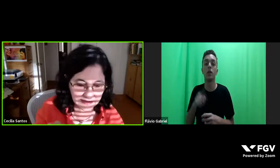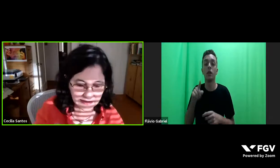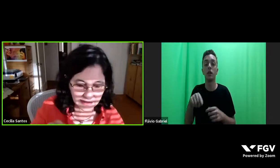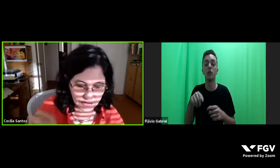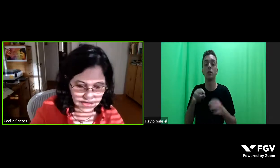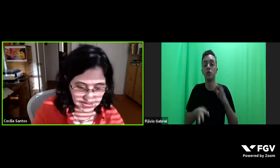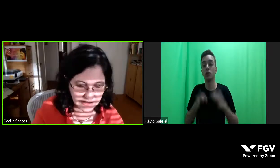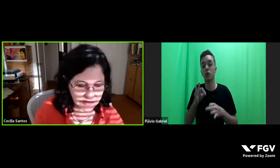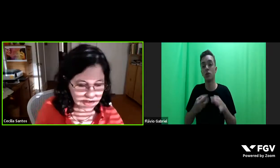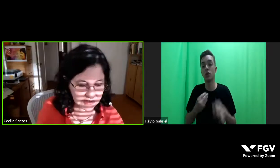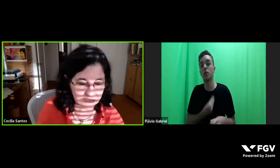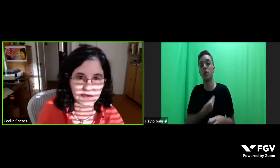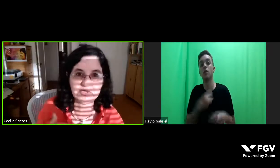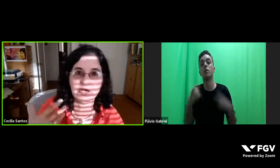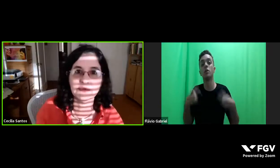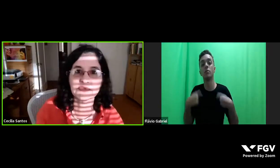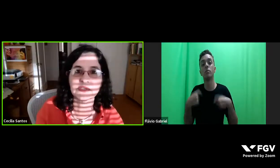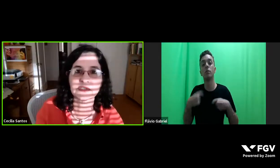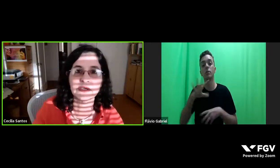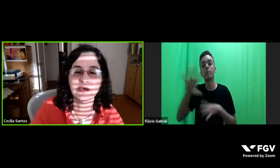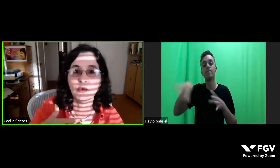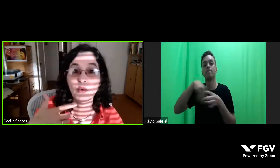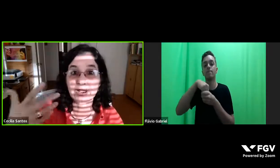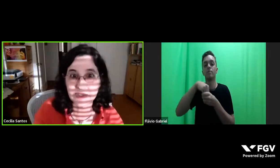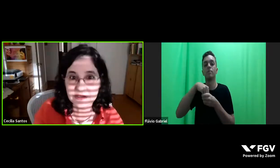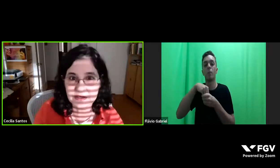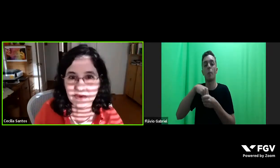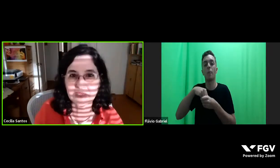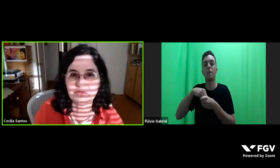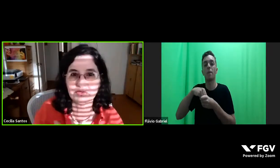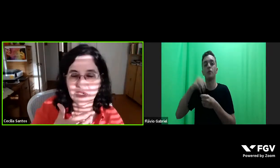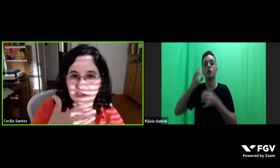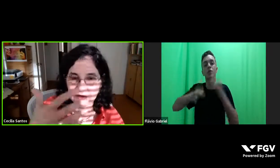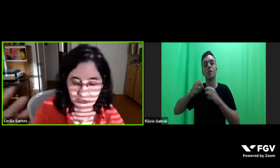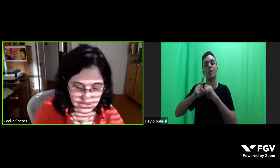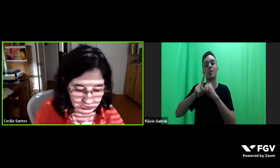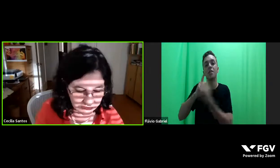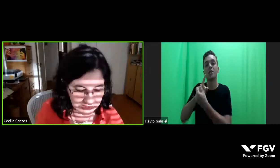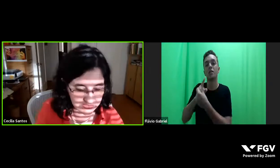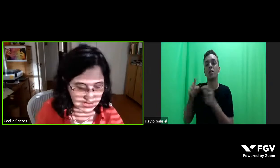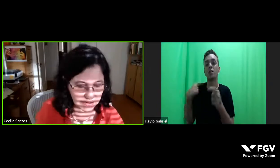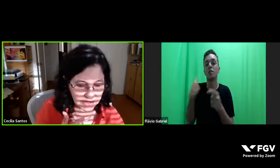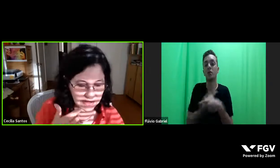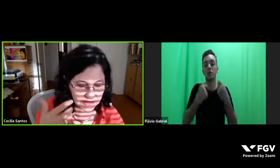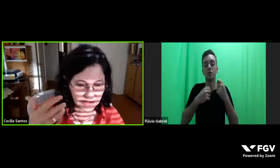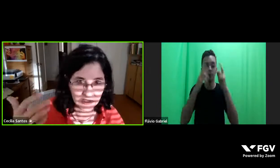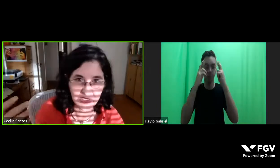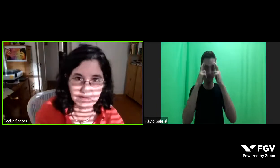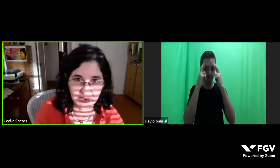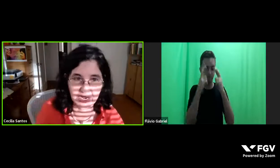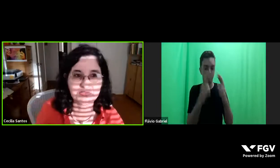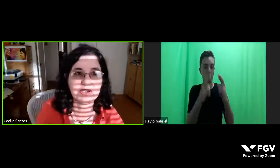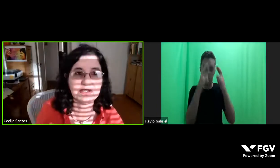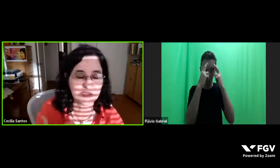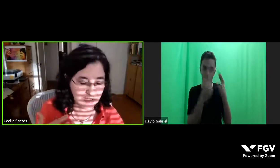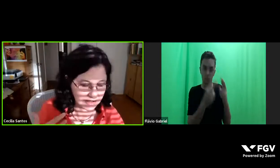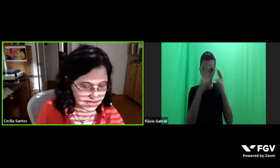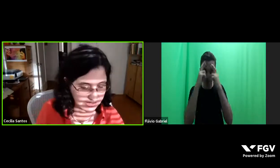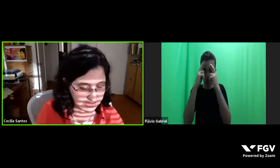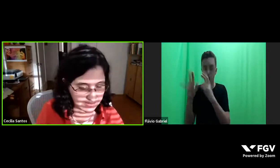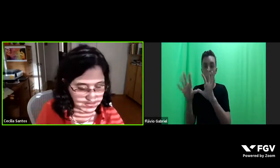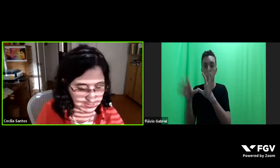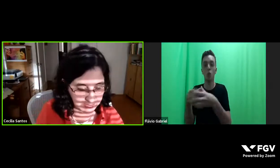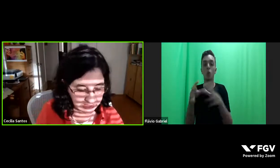integrada na luta pela justiça social, ou seja, o reconhecimento dos diversos saberes e práticas